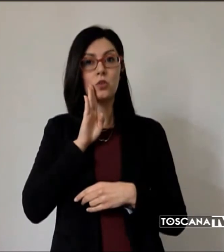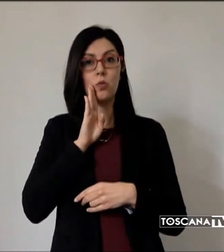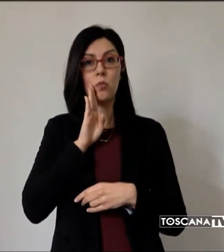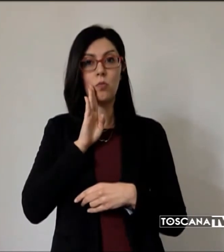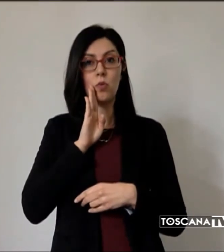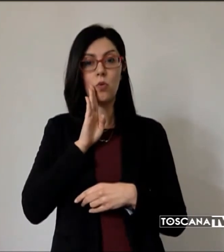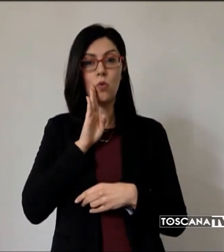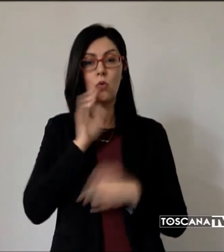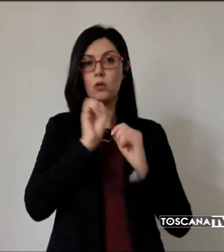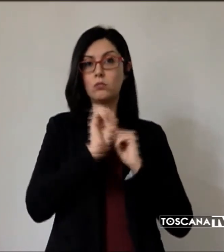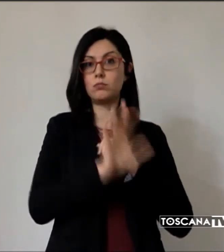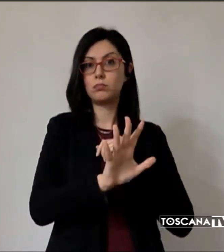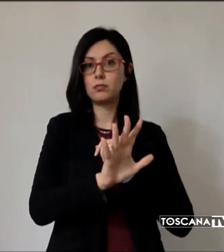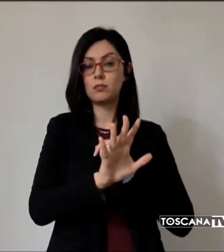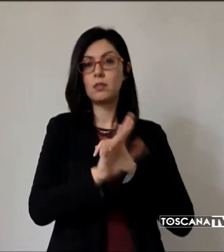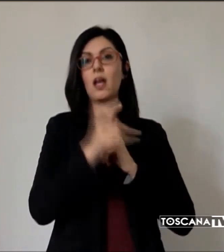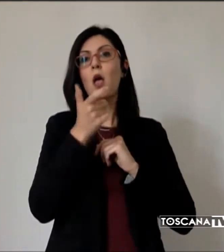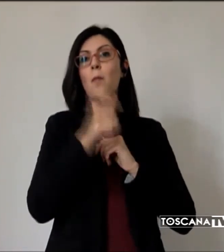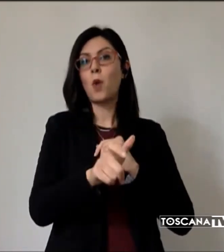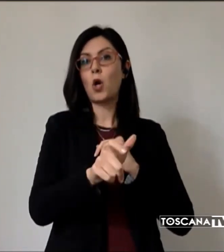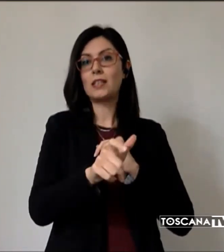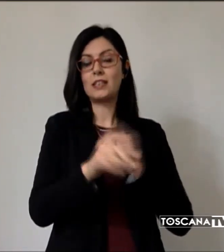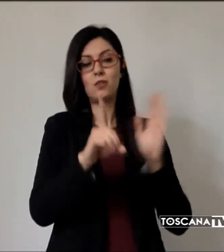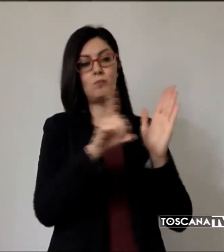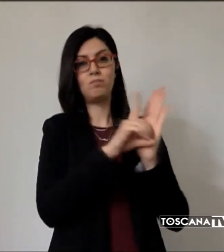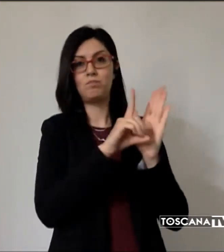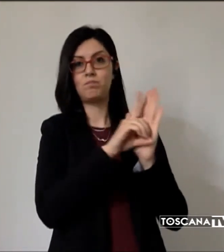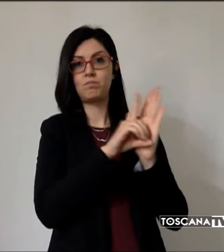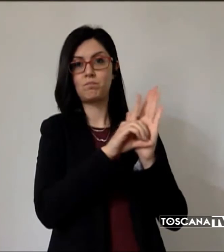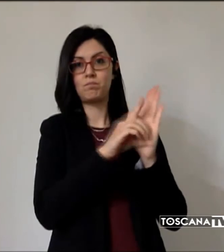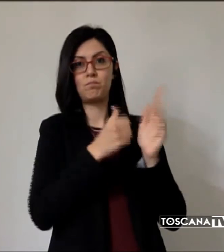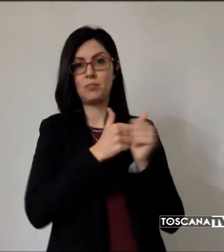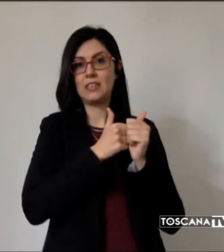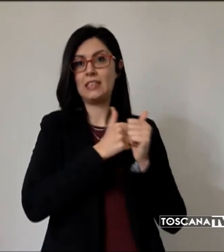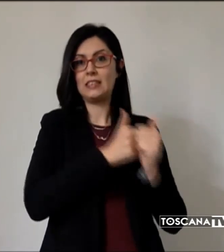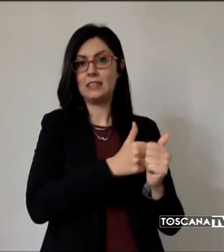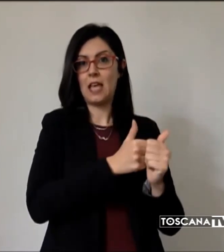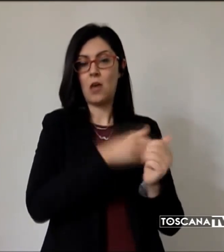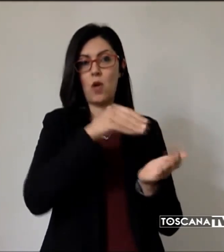DPCM di essere presenti alle altre persone.